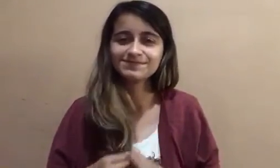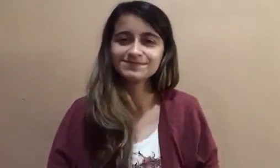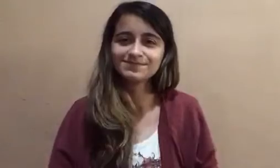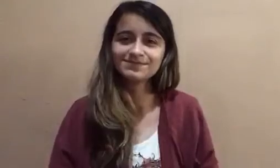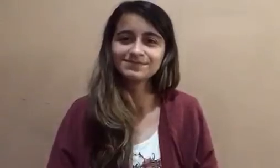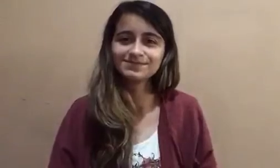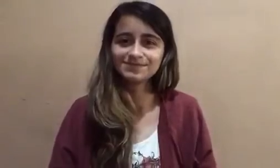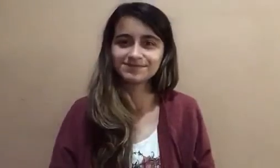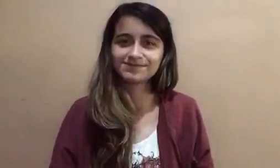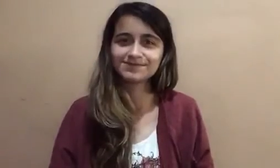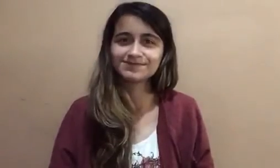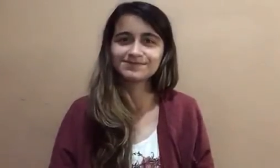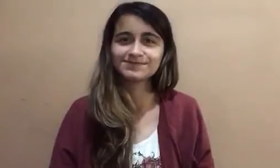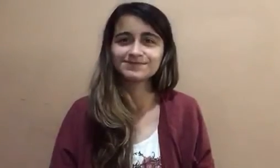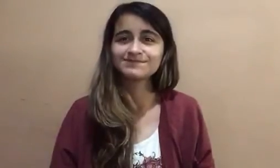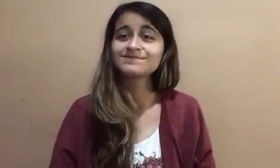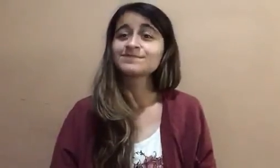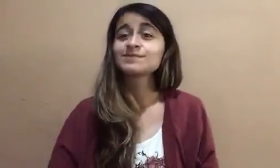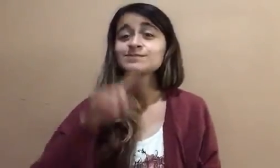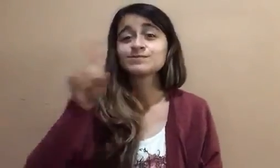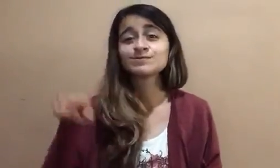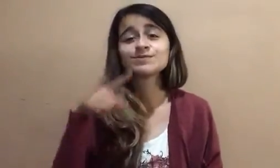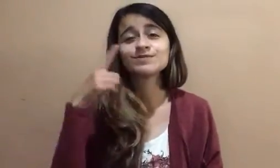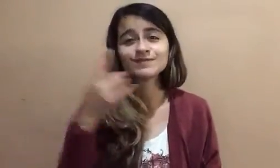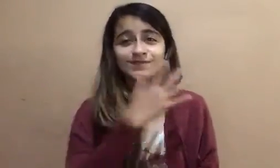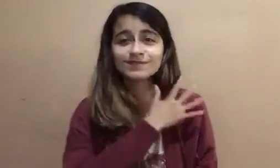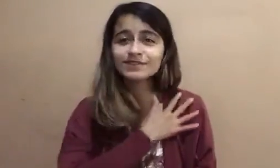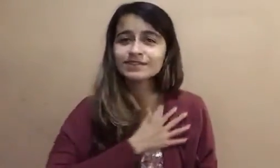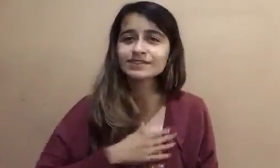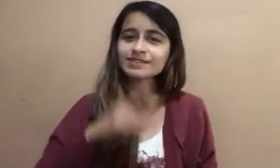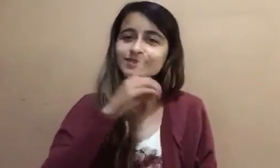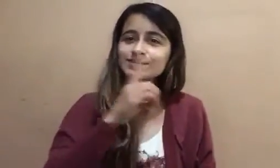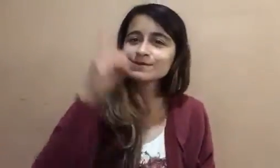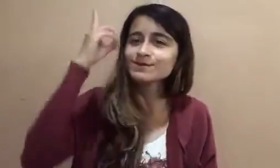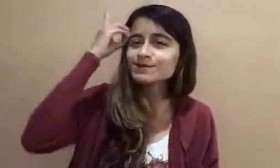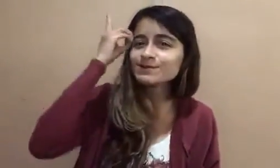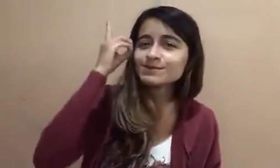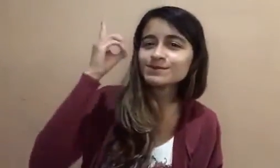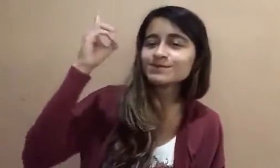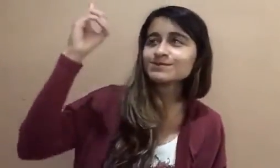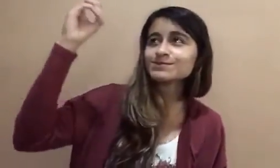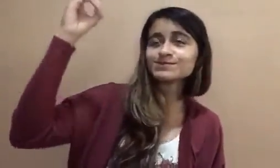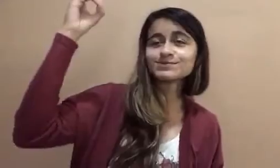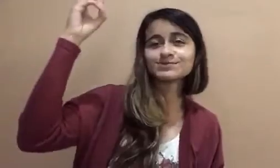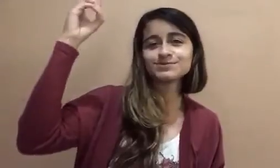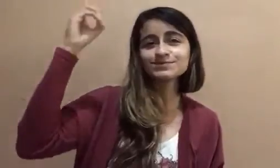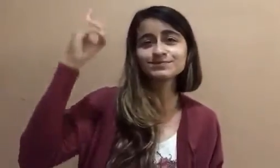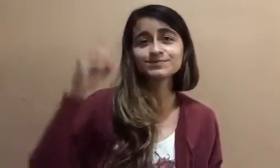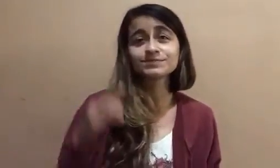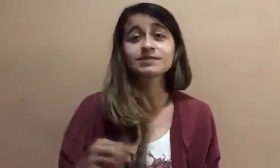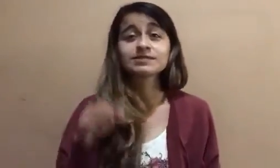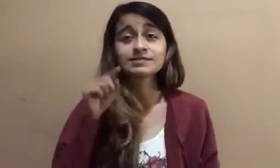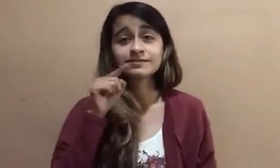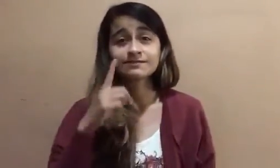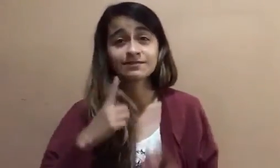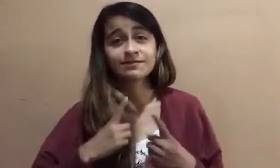Soy un hijo de Dios, él te